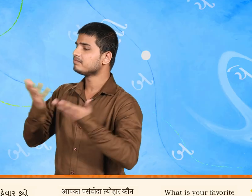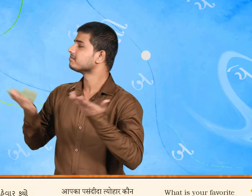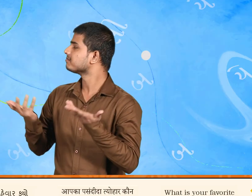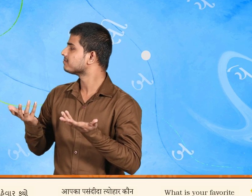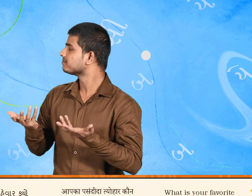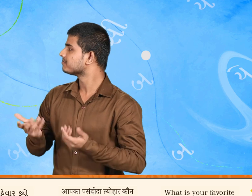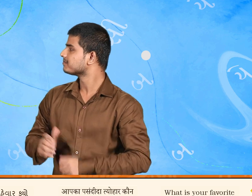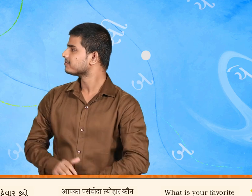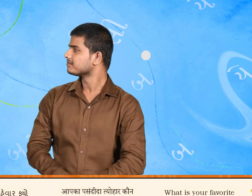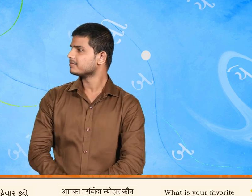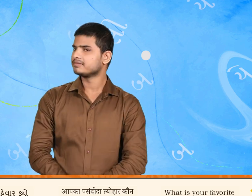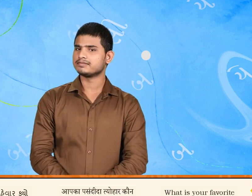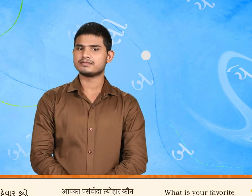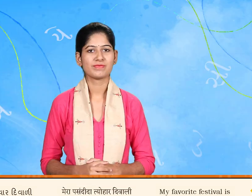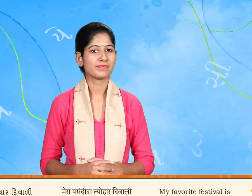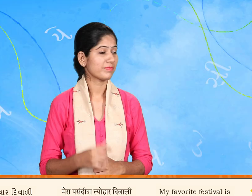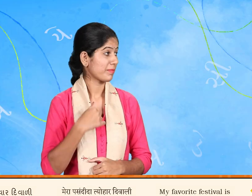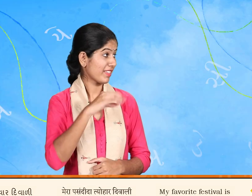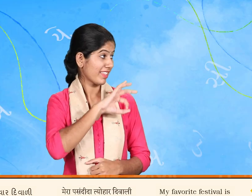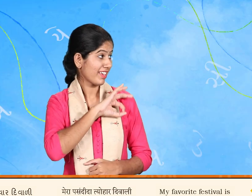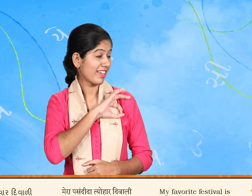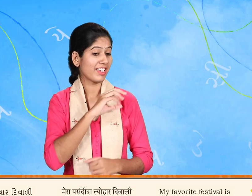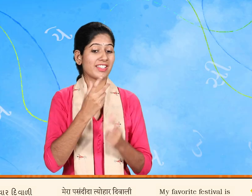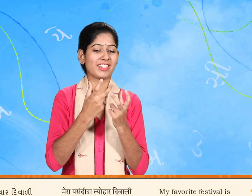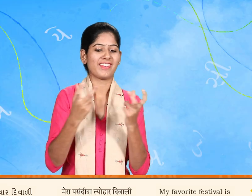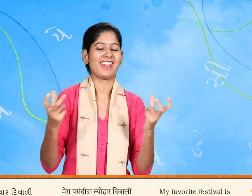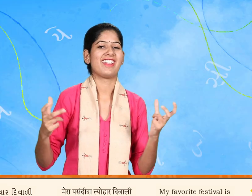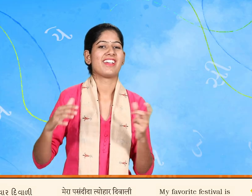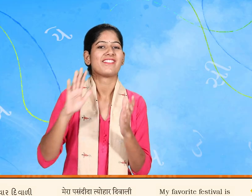છે મારો પ્રિયતેવાર દિવાળી છે